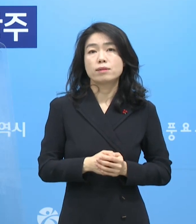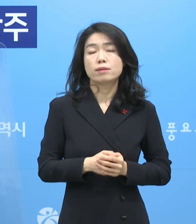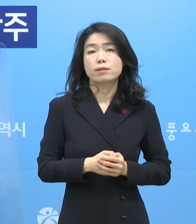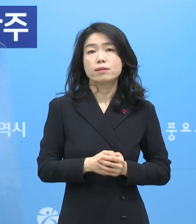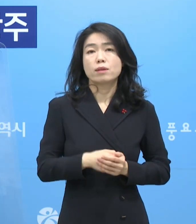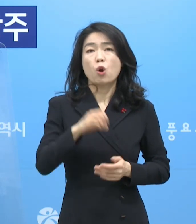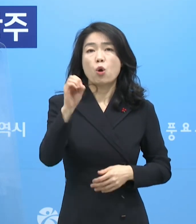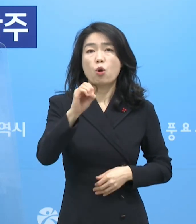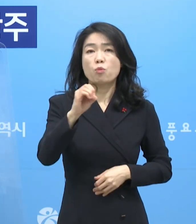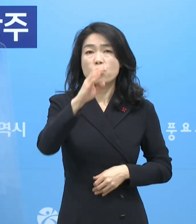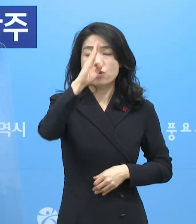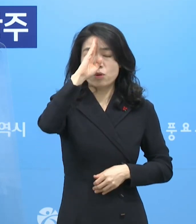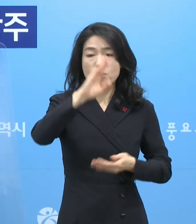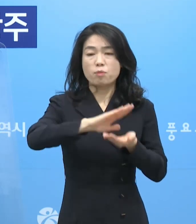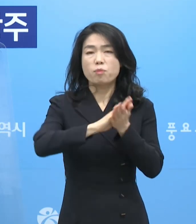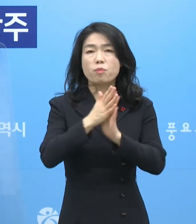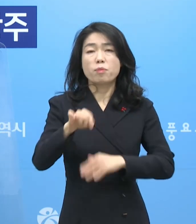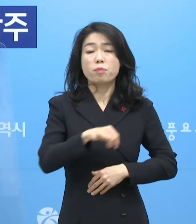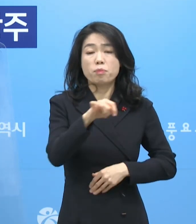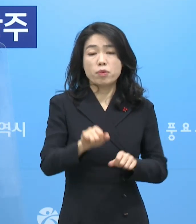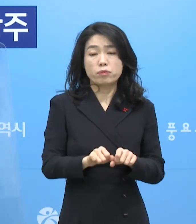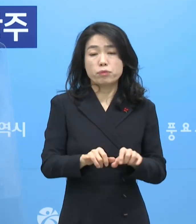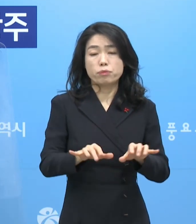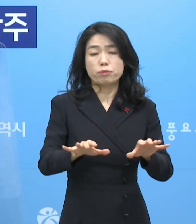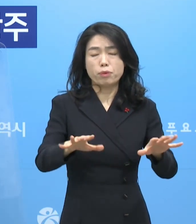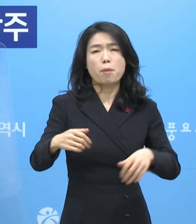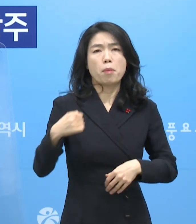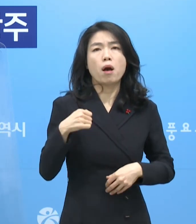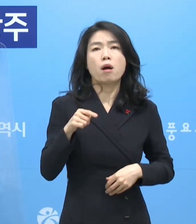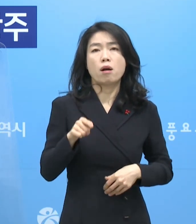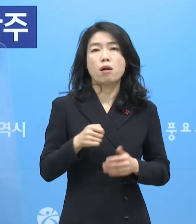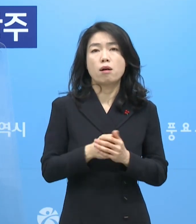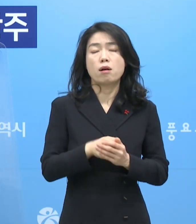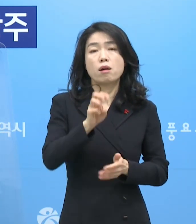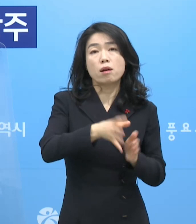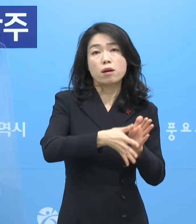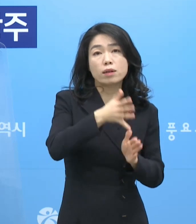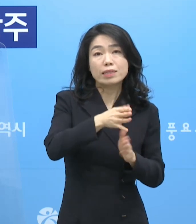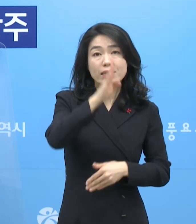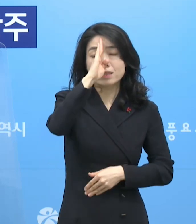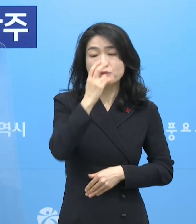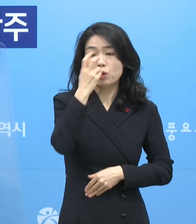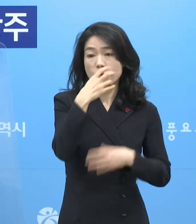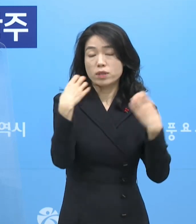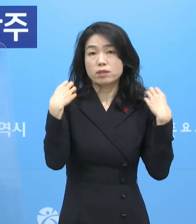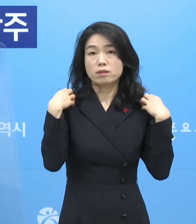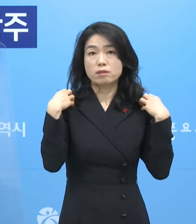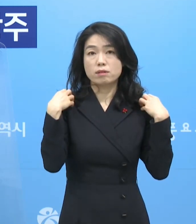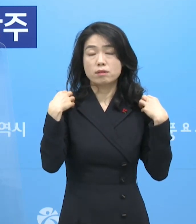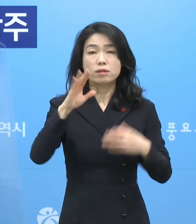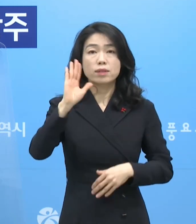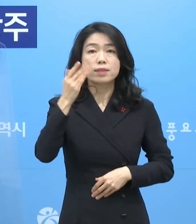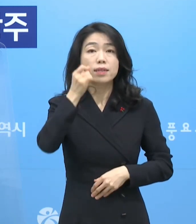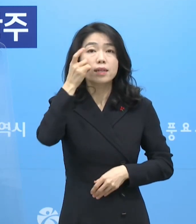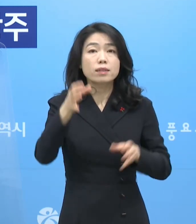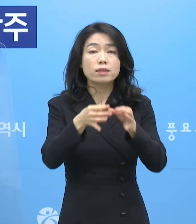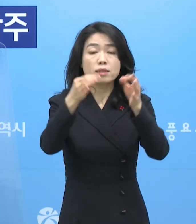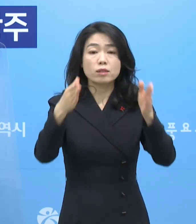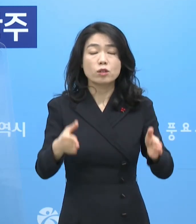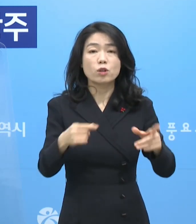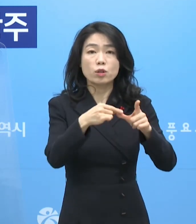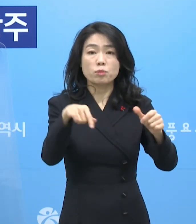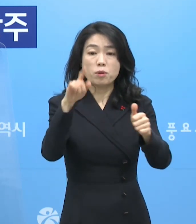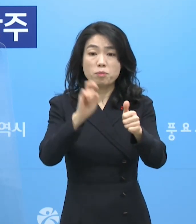오미크론 변이 바이러스의 확산세가 매우 무섭습니다. 우리 시와 질병관리청에서 최근 한 달 동안